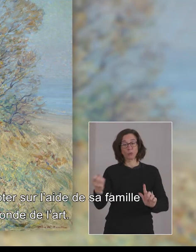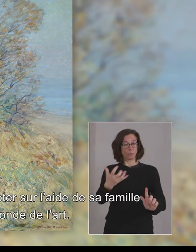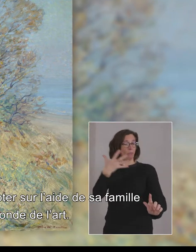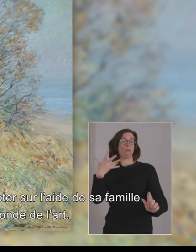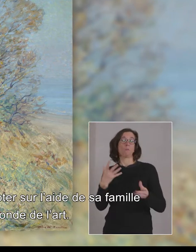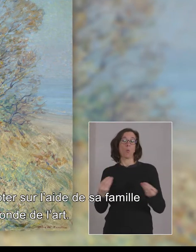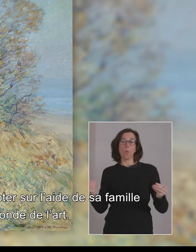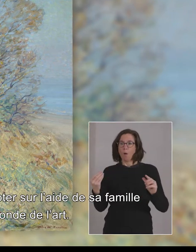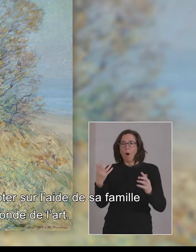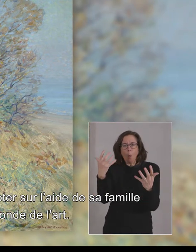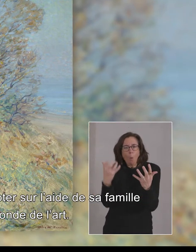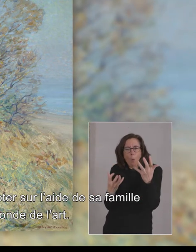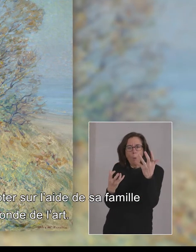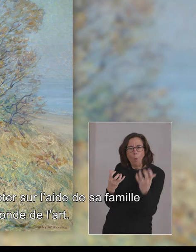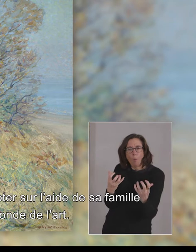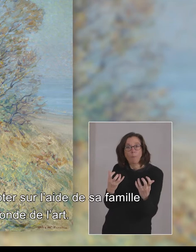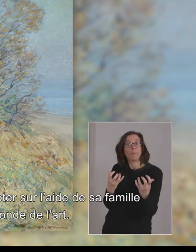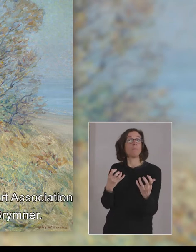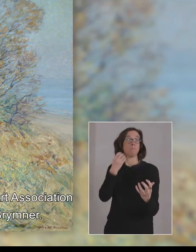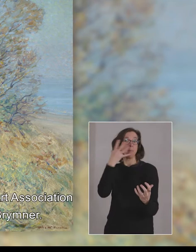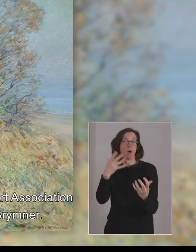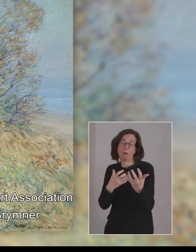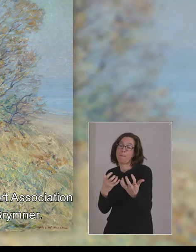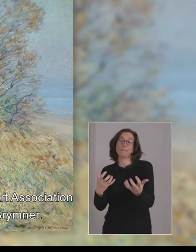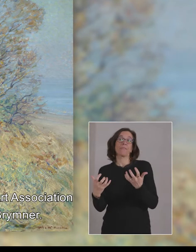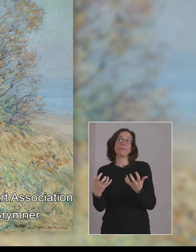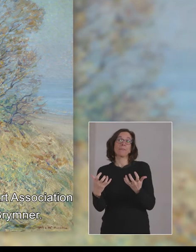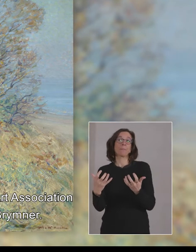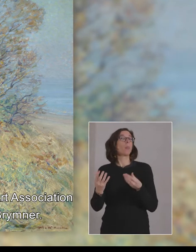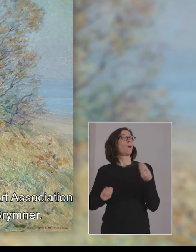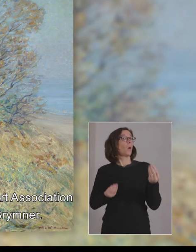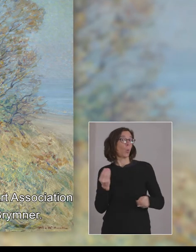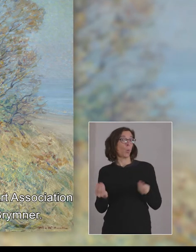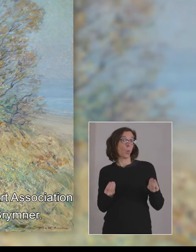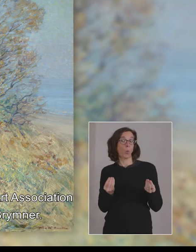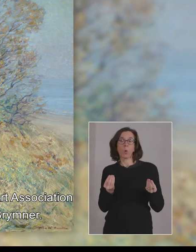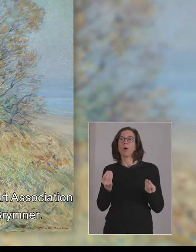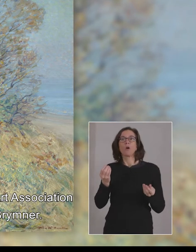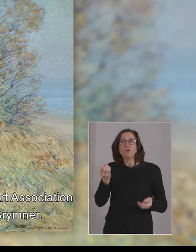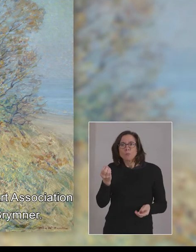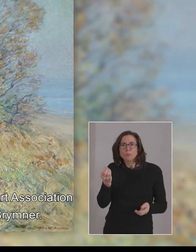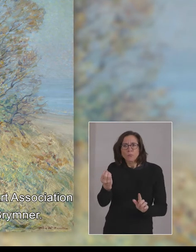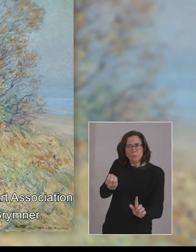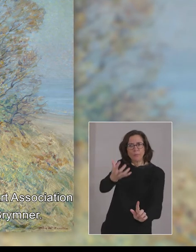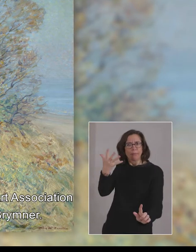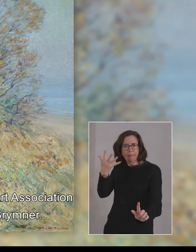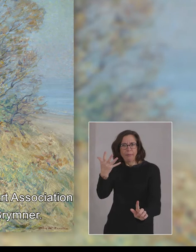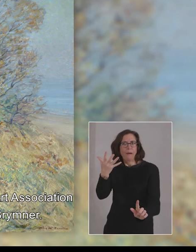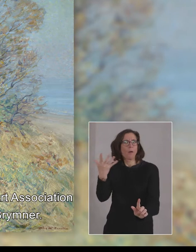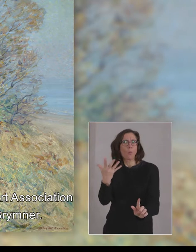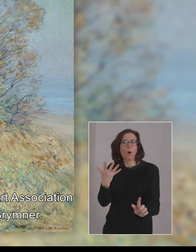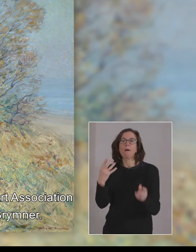Elle va pouvoir étudier à l'Association of Art de Montréal auprès de William Bribner.